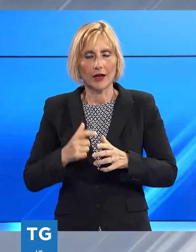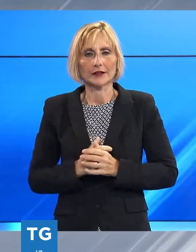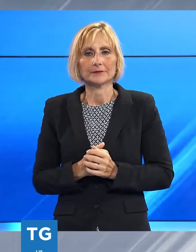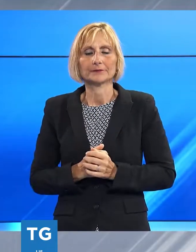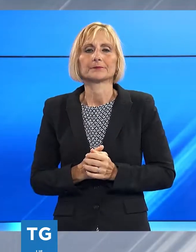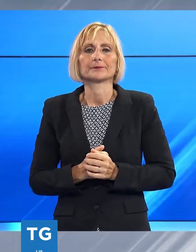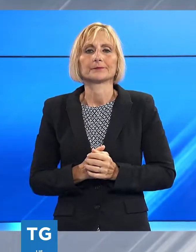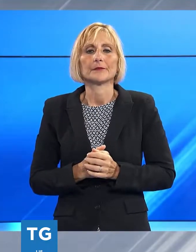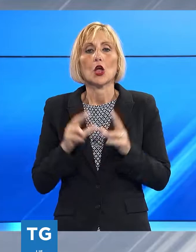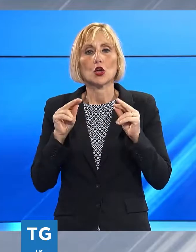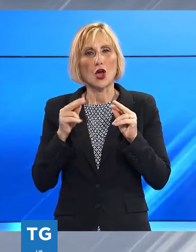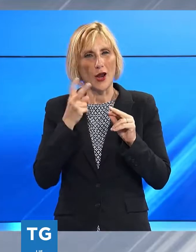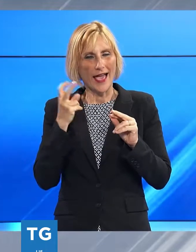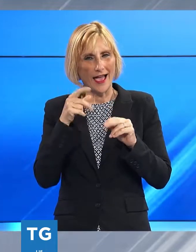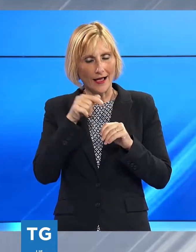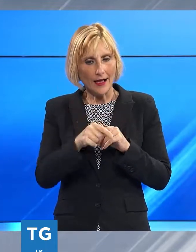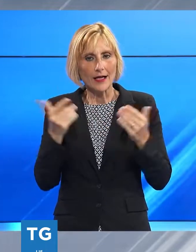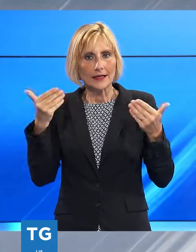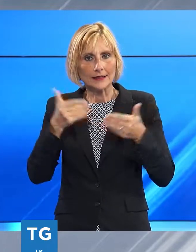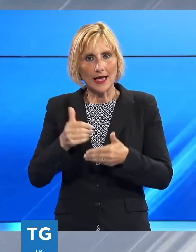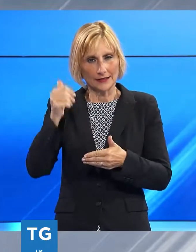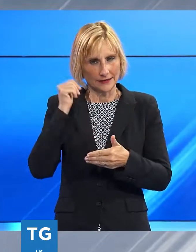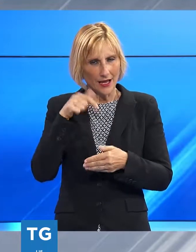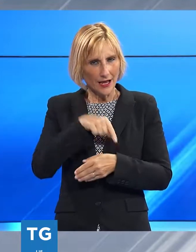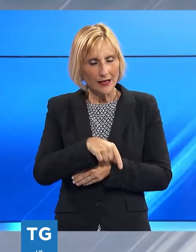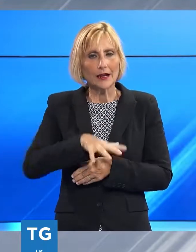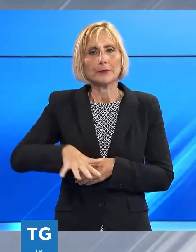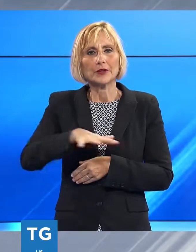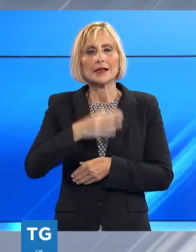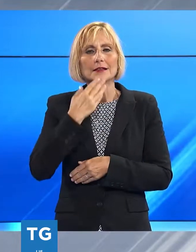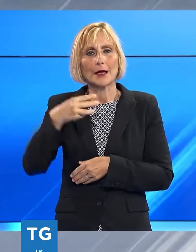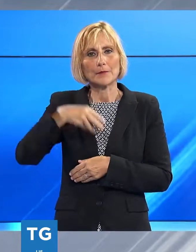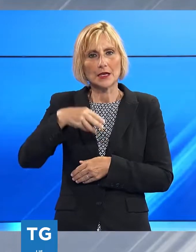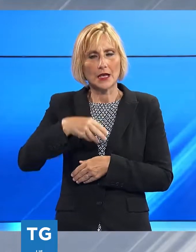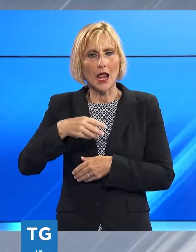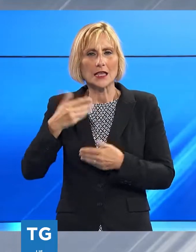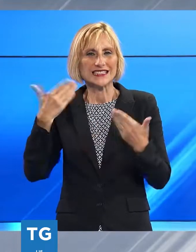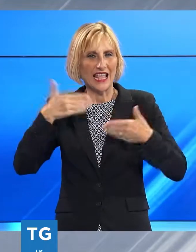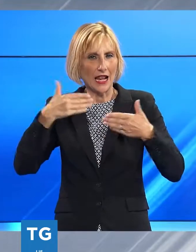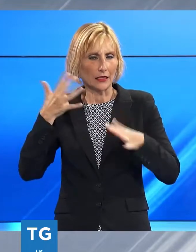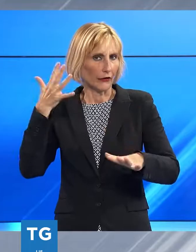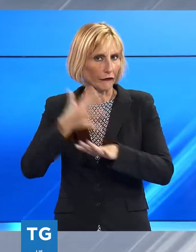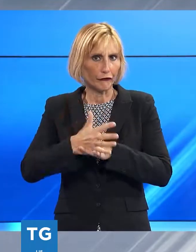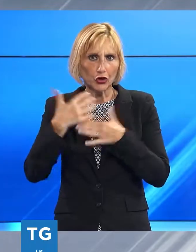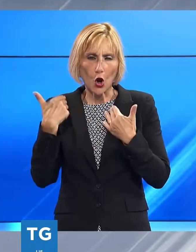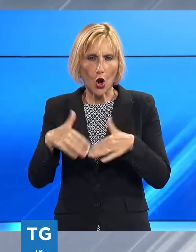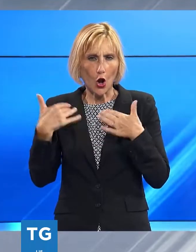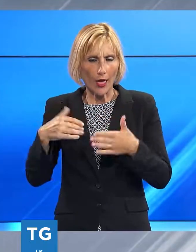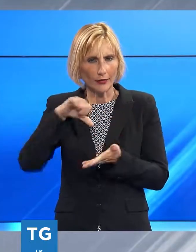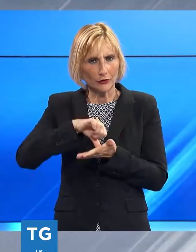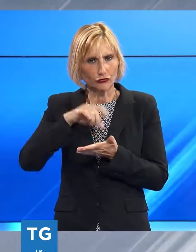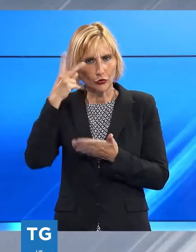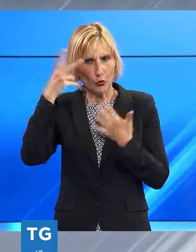Andiamo alla cronaca, una serata violenta a dir poco in Piazza San Michele, dunque in pieno centro storico a Lucca.